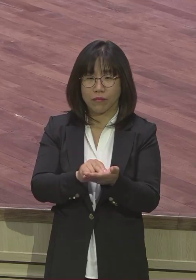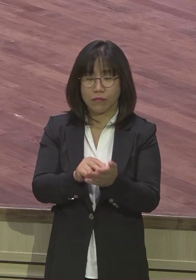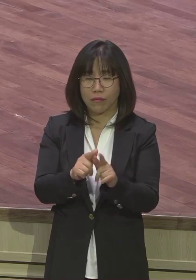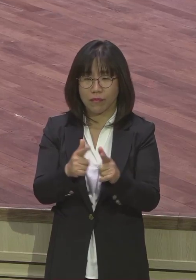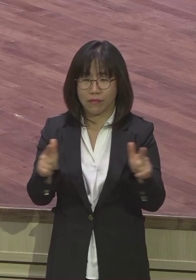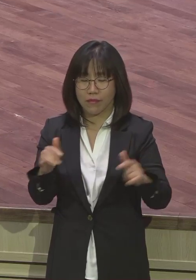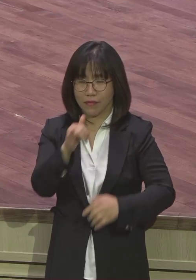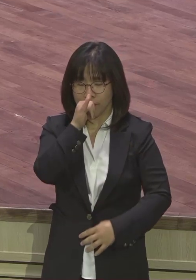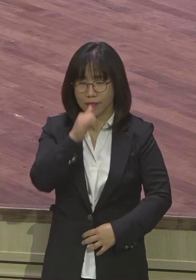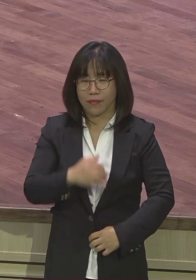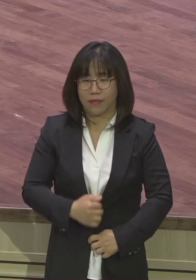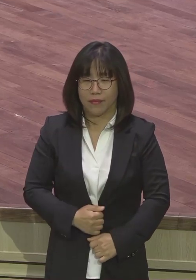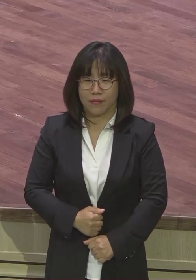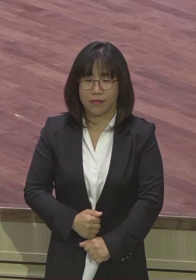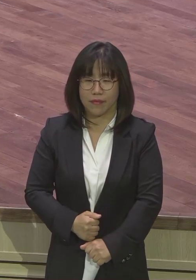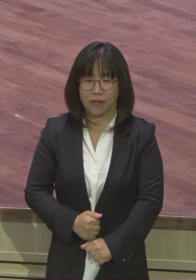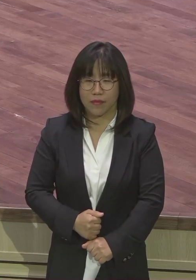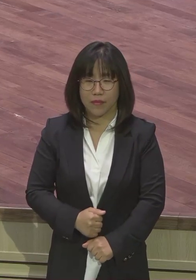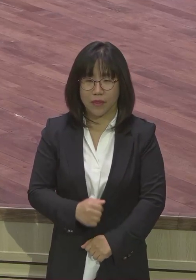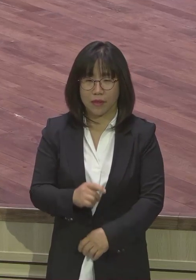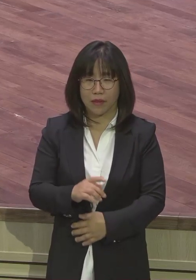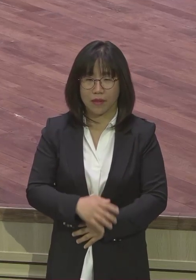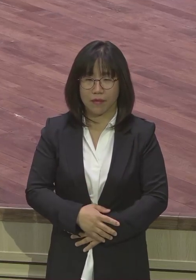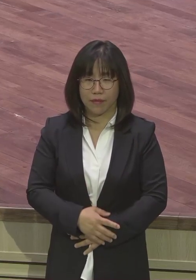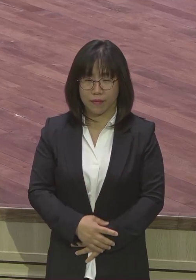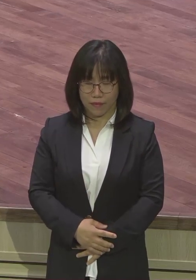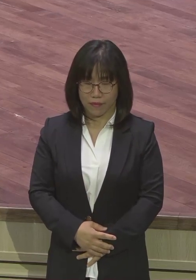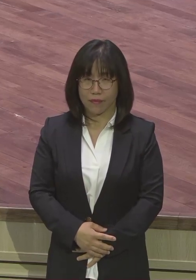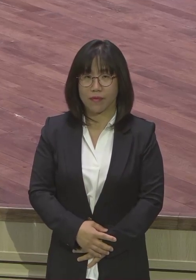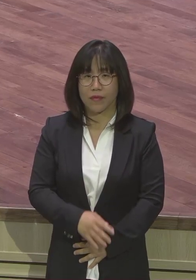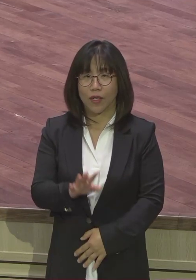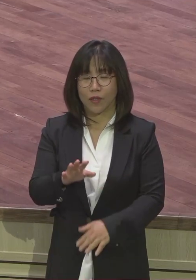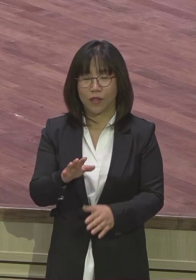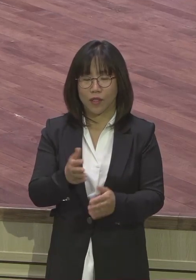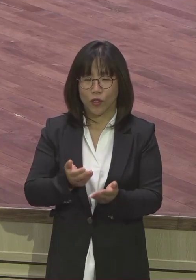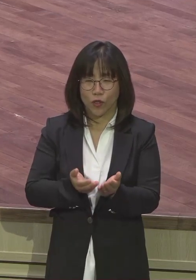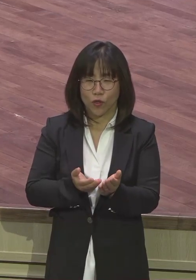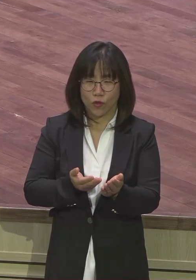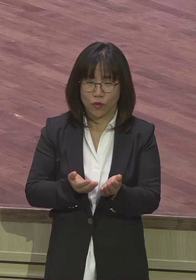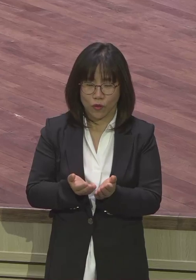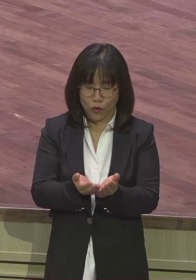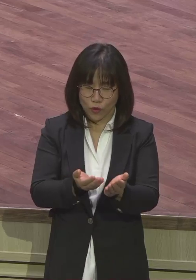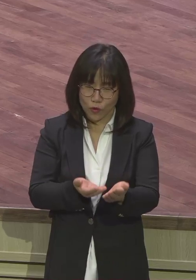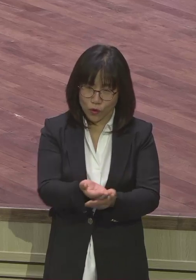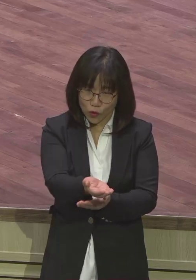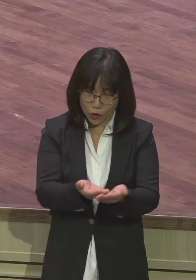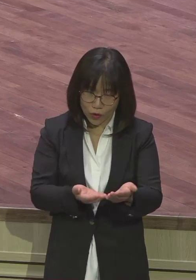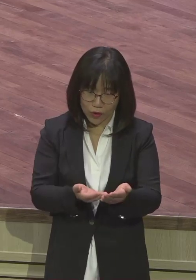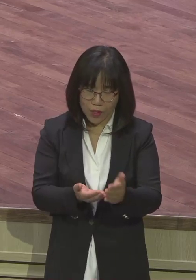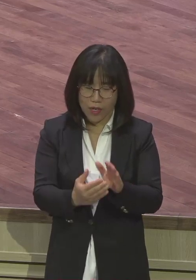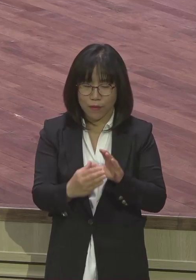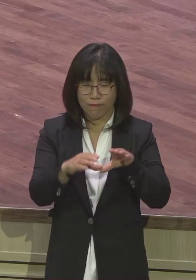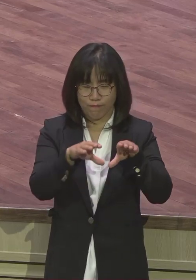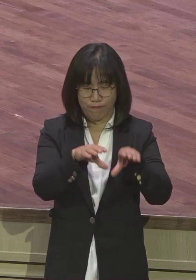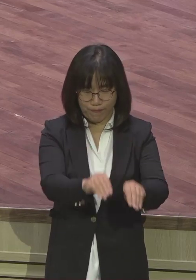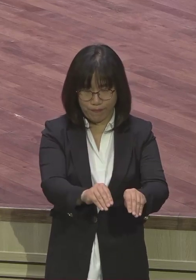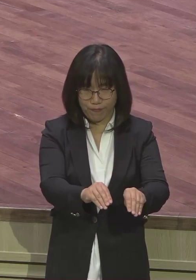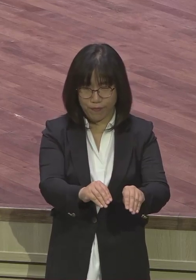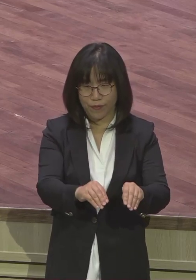수출 규제 강화 조치를 그렇게 단행했습니다. 이것을 통해서 가뜩이나